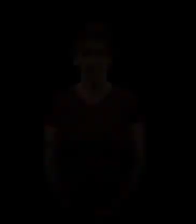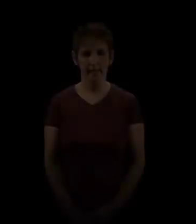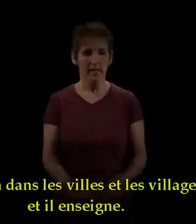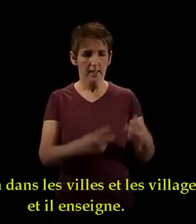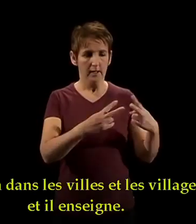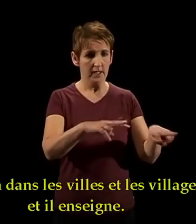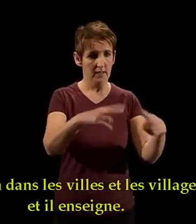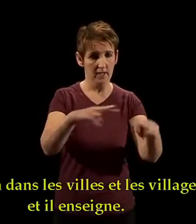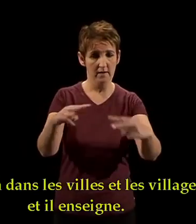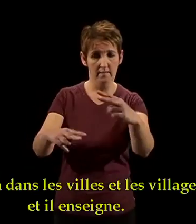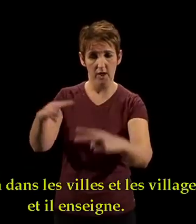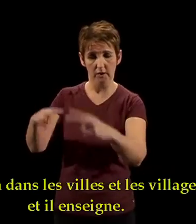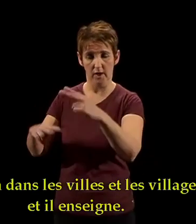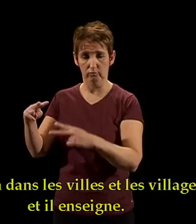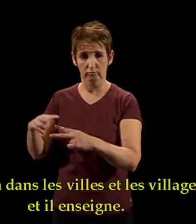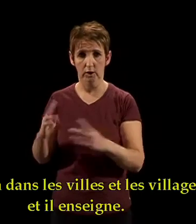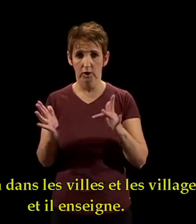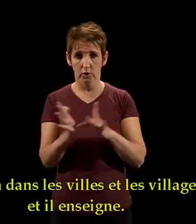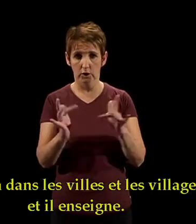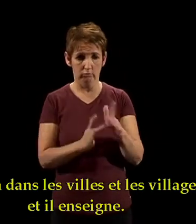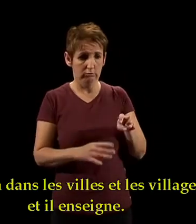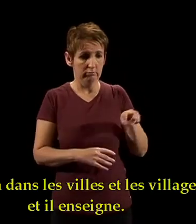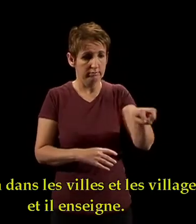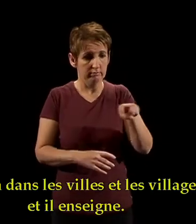Jésus va dans les villes et les villages, et il enseigne.